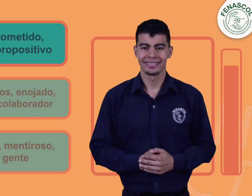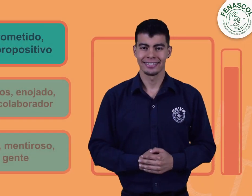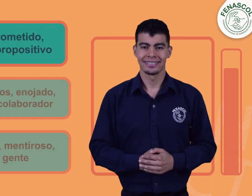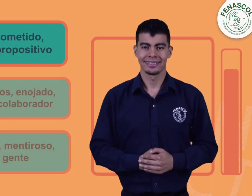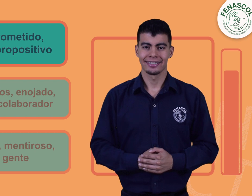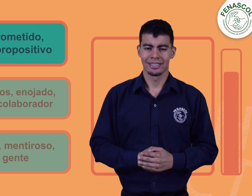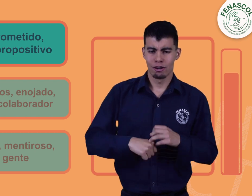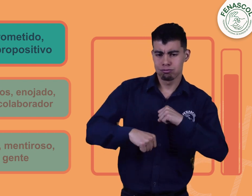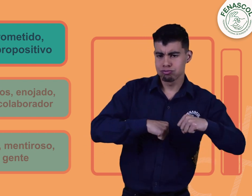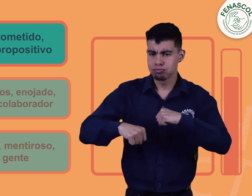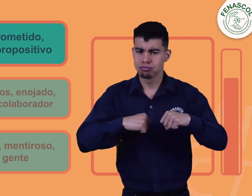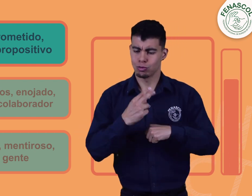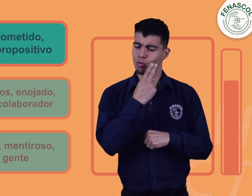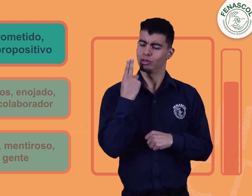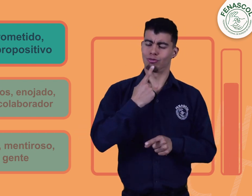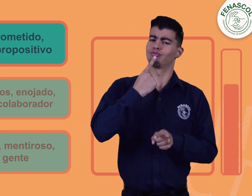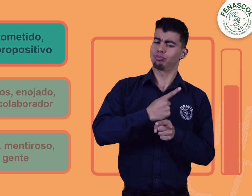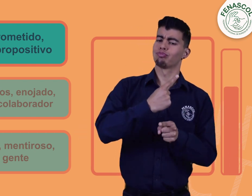A. Comprometido.